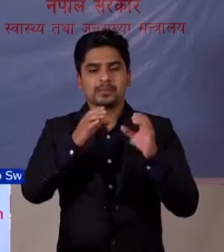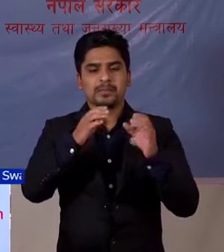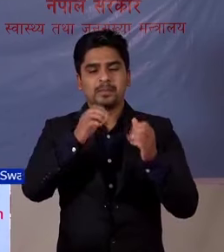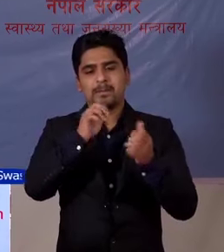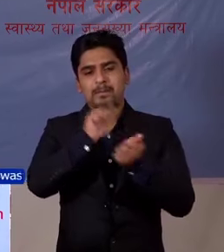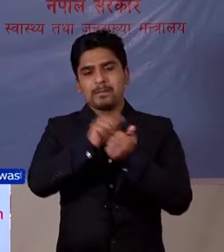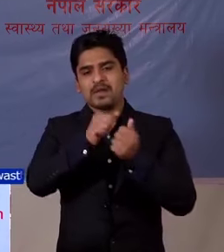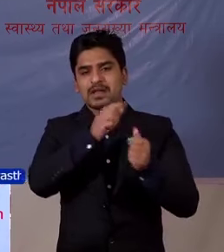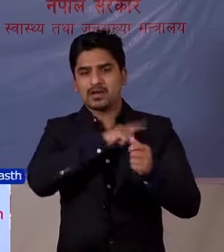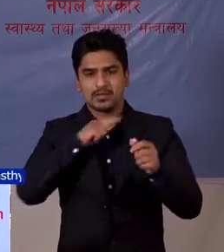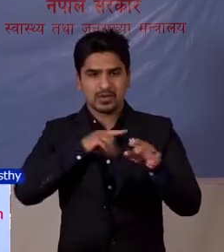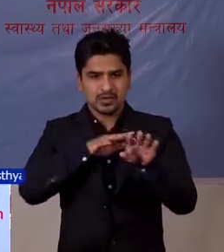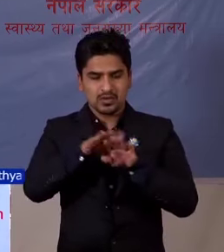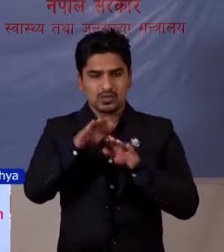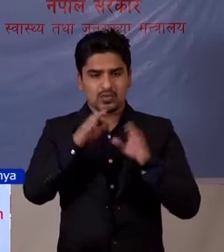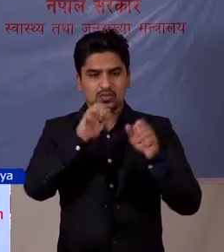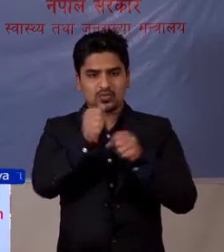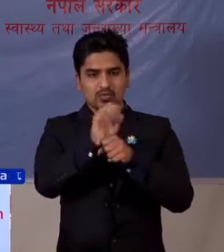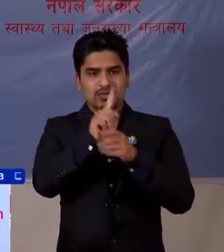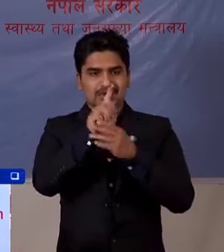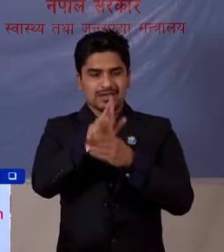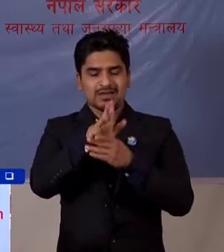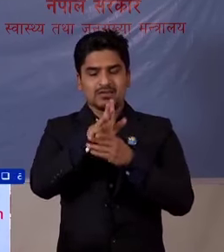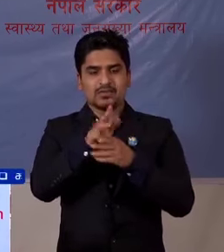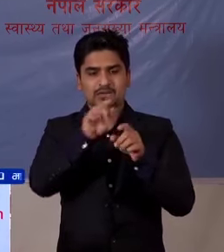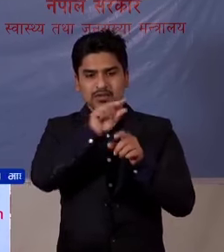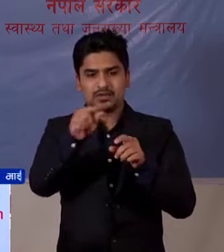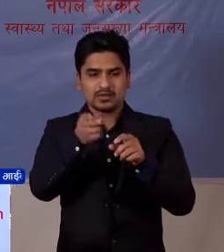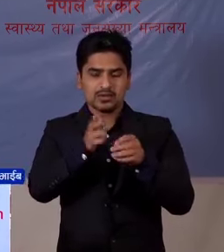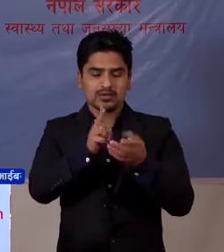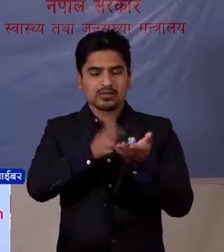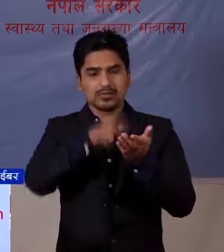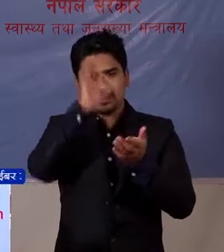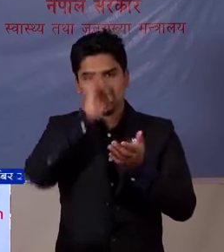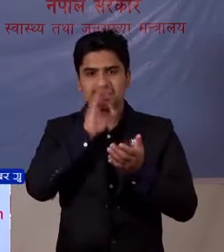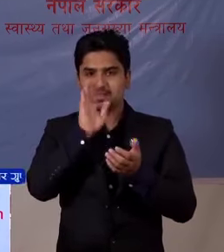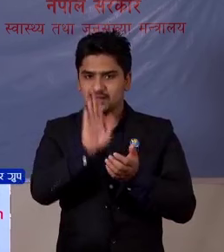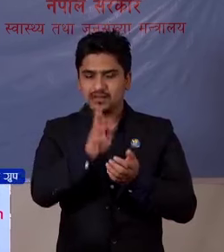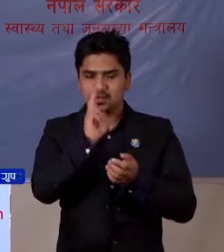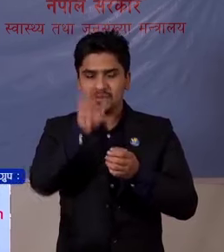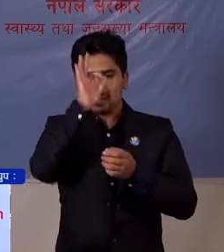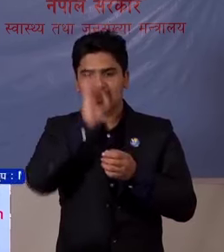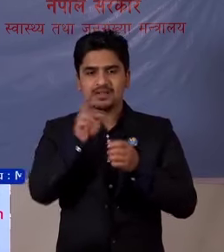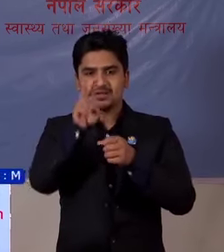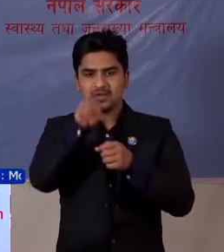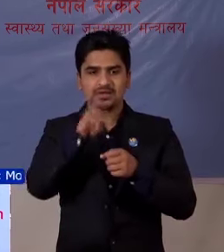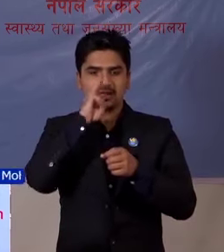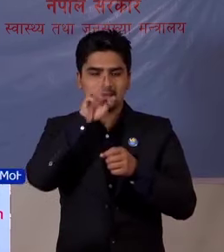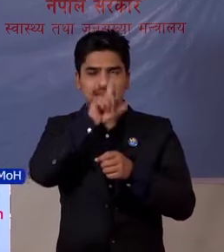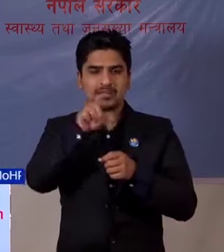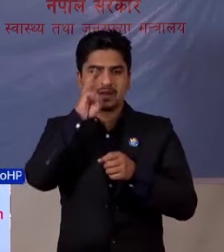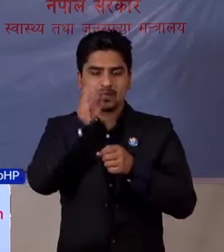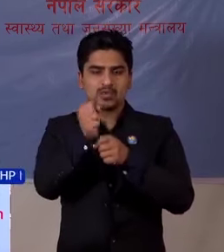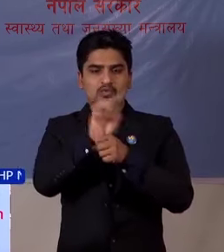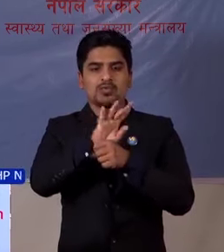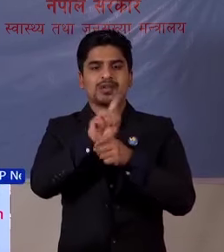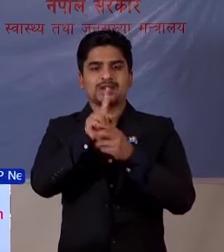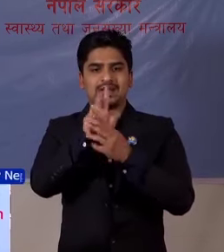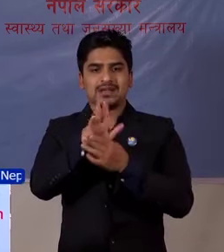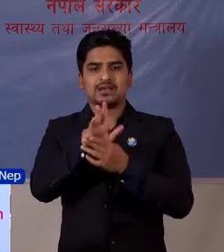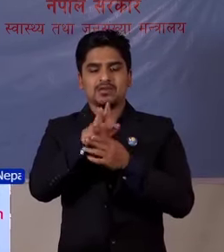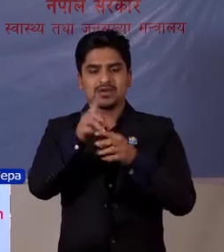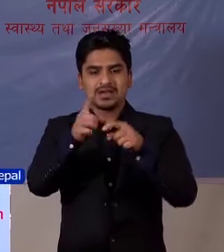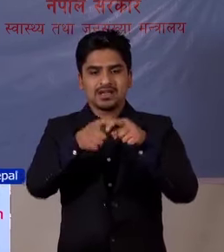मिडिया कर्मी हरुलाई यो COVID-19 को संदर्व अजा विशेश छो यो विशेश संदर्व मा नेपाल मा COVID-19 को